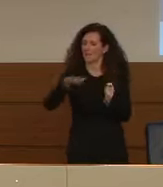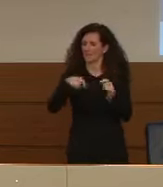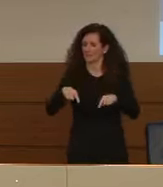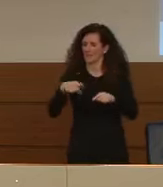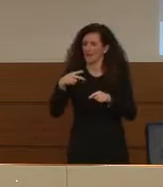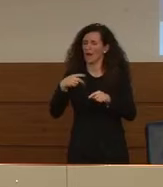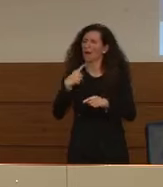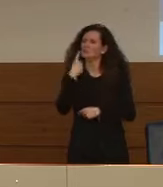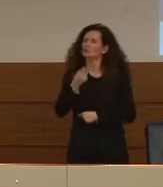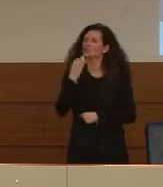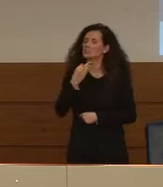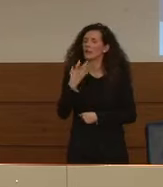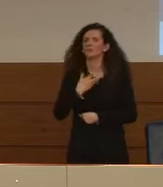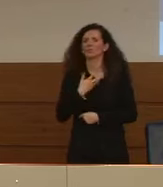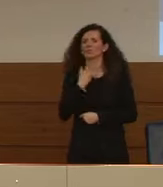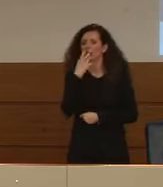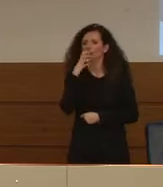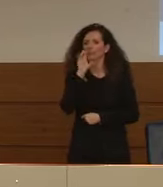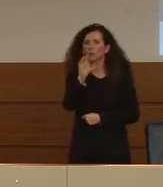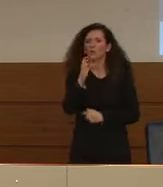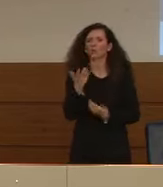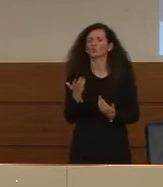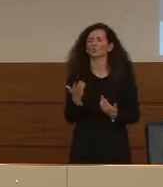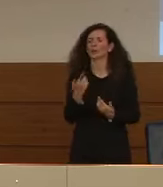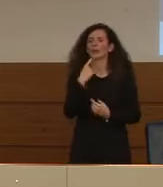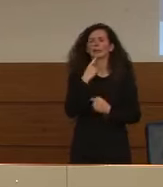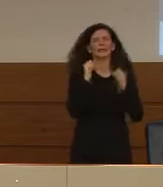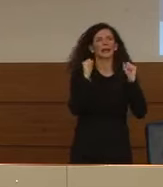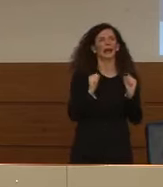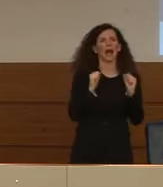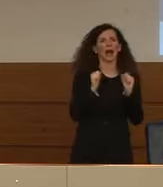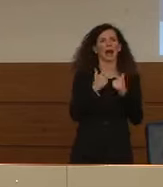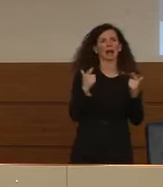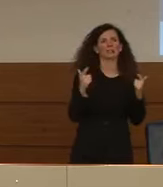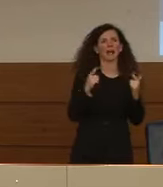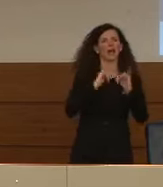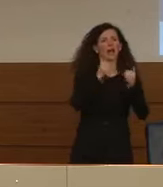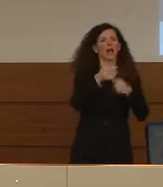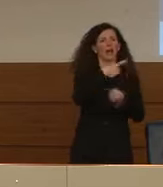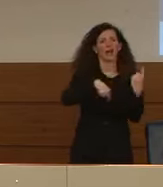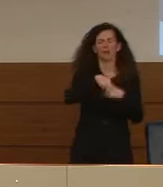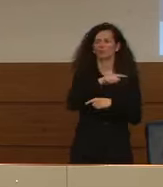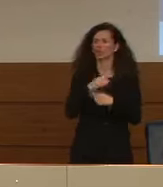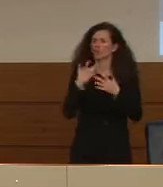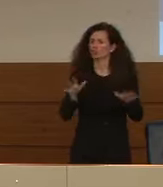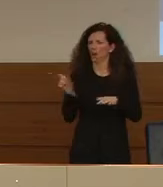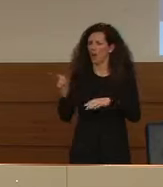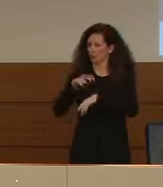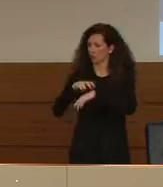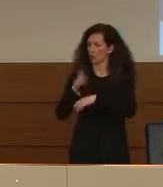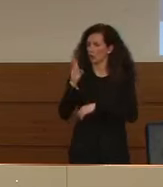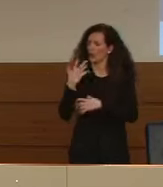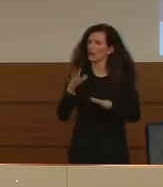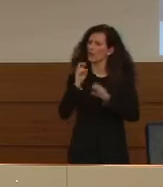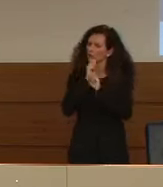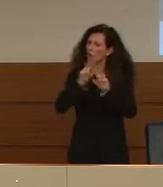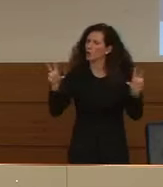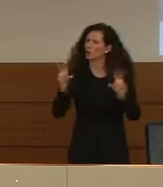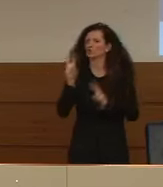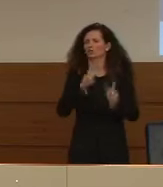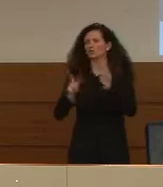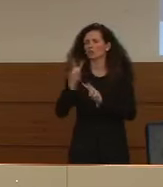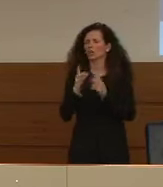e multe per chi è fuori e per chi non ha casa, lei ha fatto un annuncio alle istituzioni locali a trovare delle